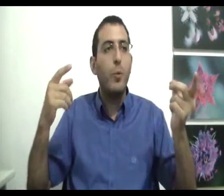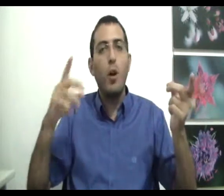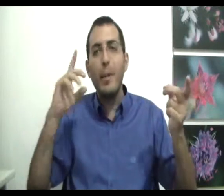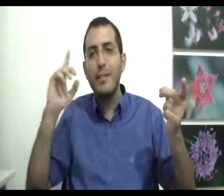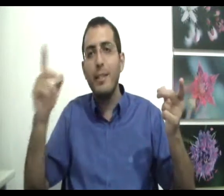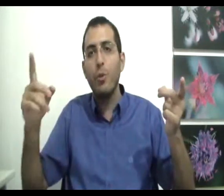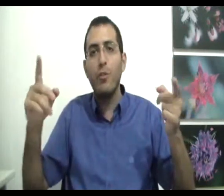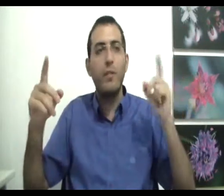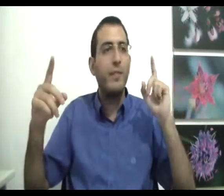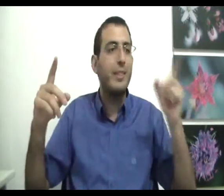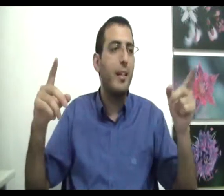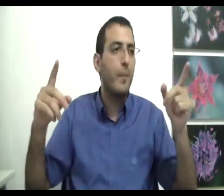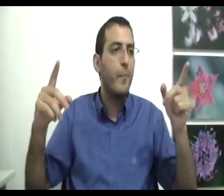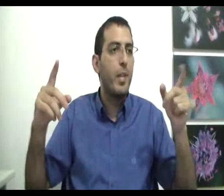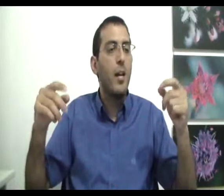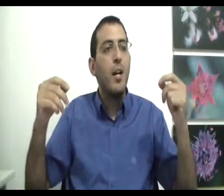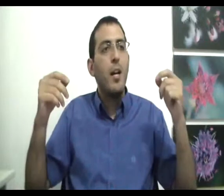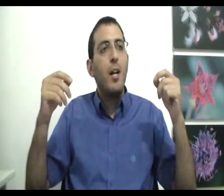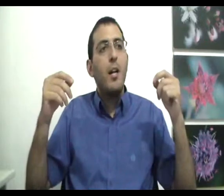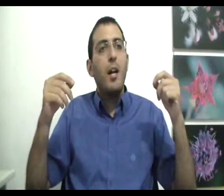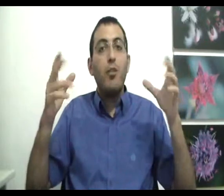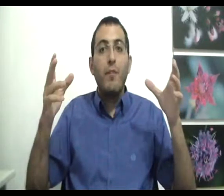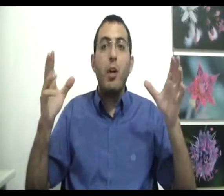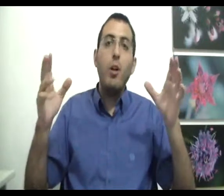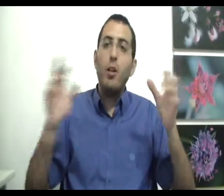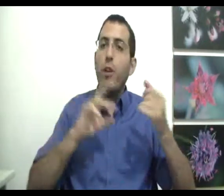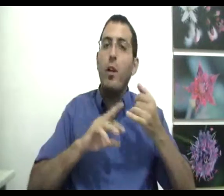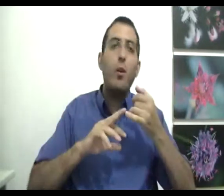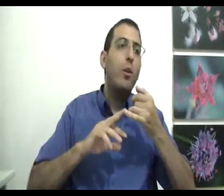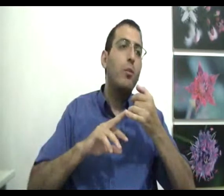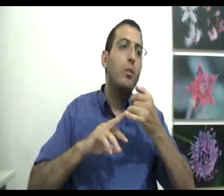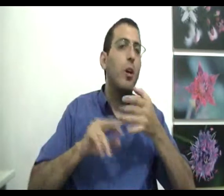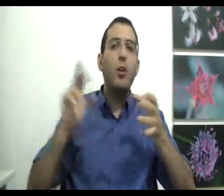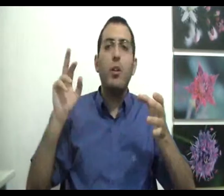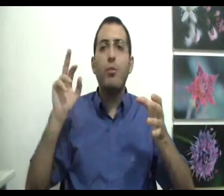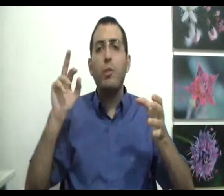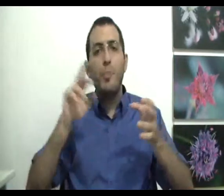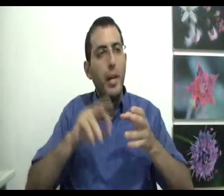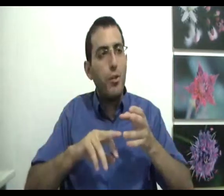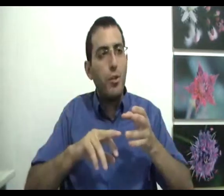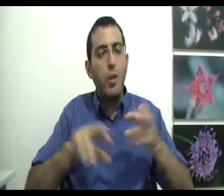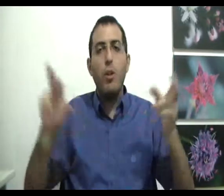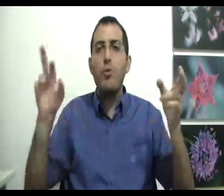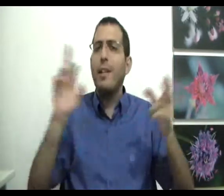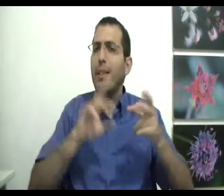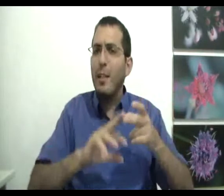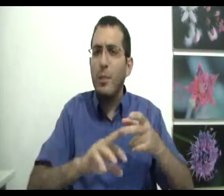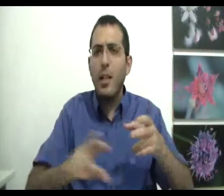הוא לא אומר זה טוב וזה רע. עכשיו, יכול להיות שאין לו יכולות, יכול להיות שהוא טיפש, יכול להיות שהוא ילד קטן, צריך